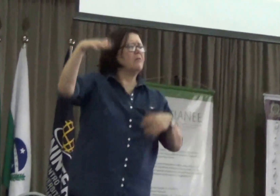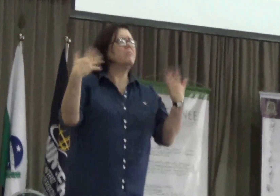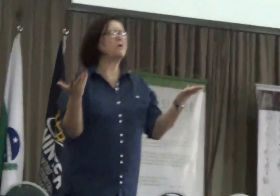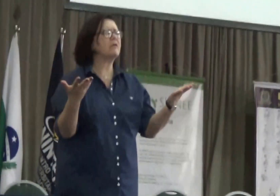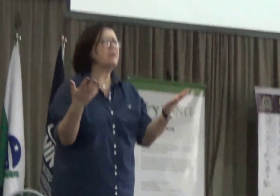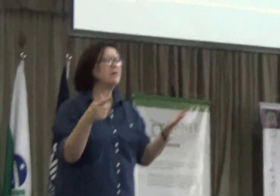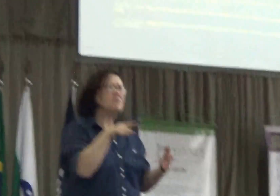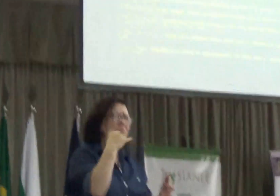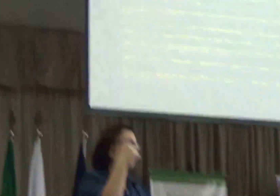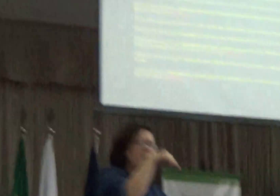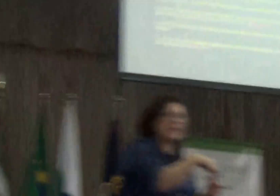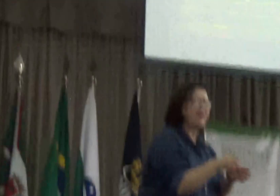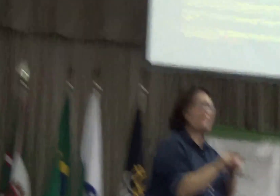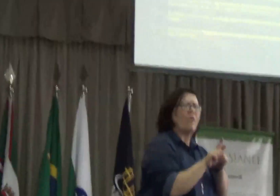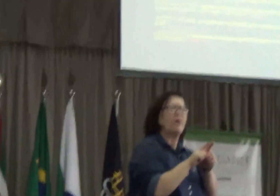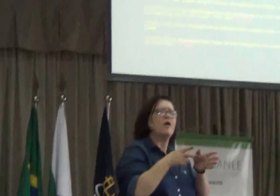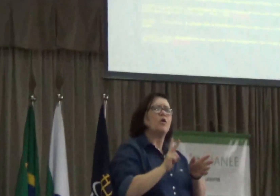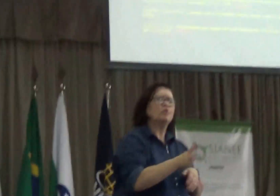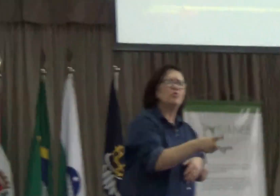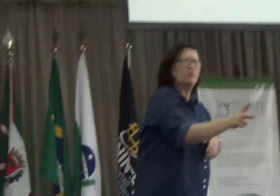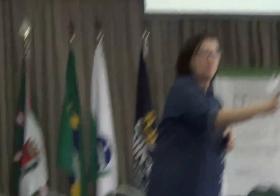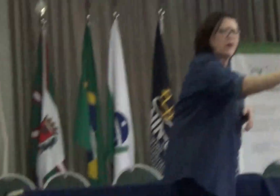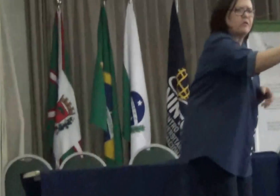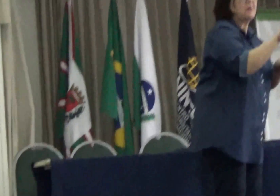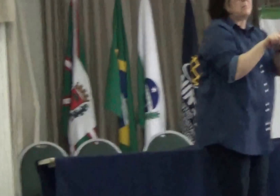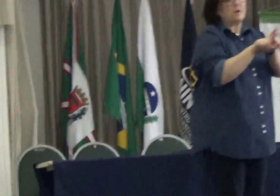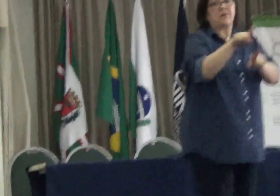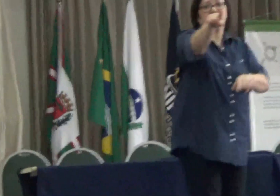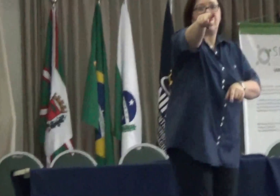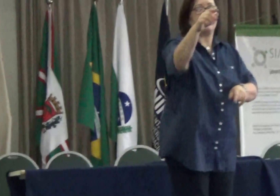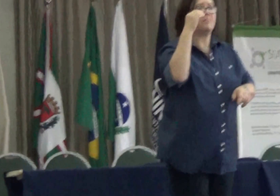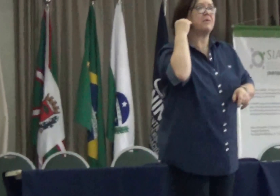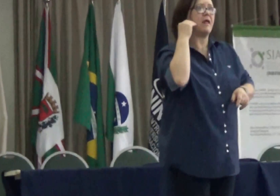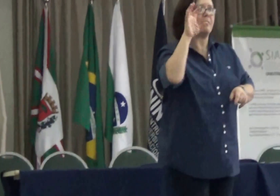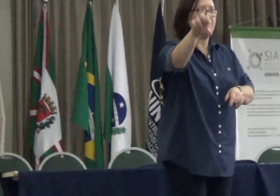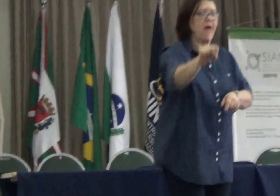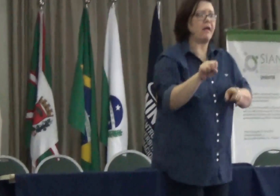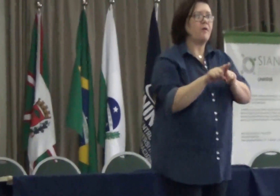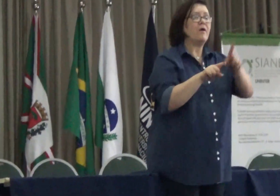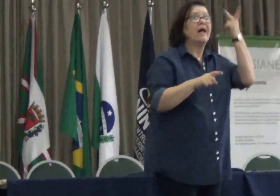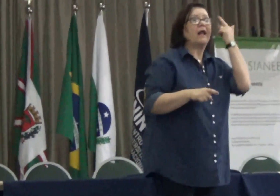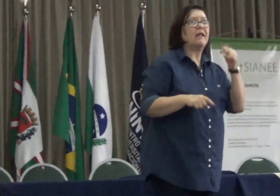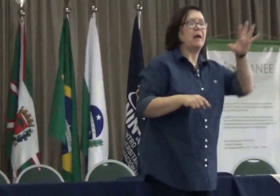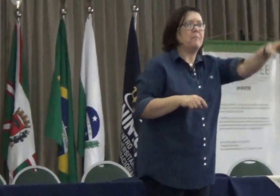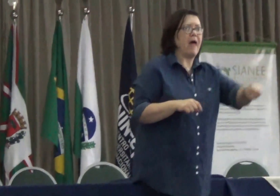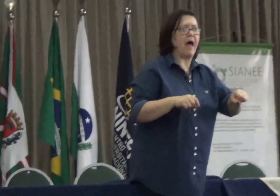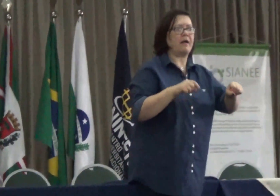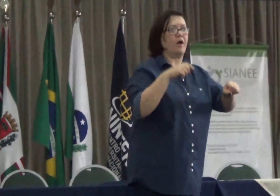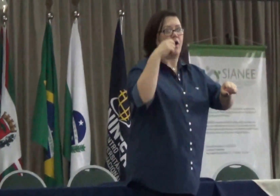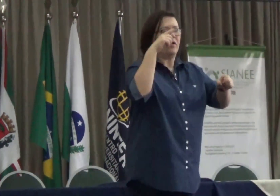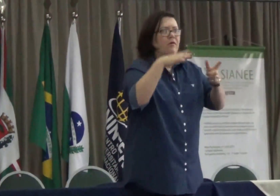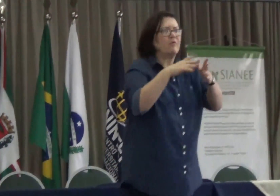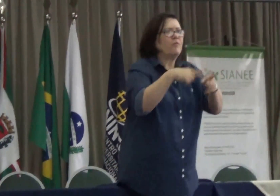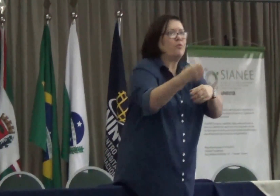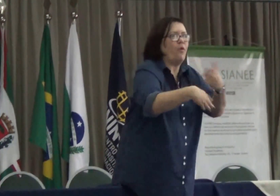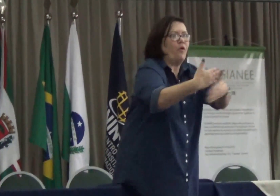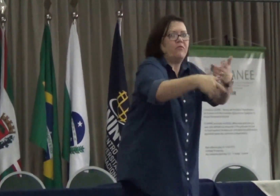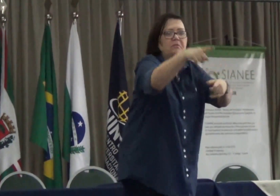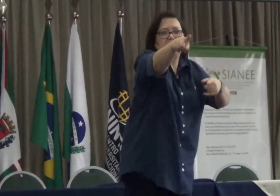podemos pegar só material de fora ou pesquisas realizadas em outros países, mas prestigiar os trabalhos nossos, dos surdos